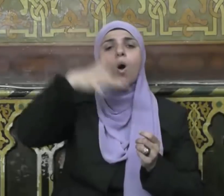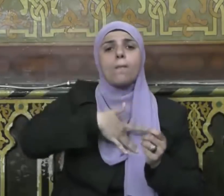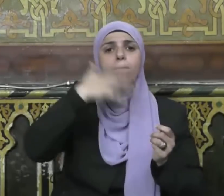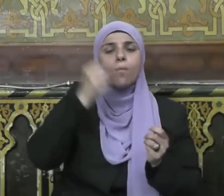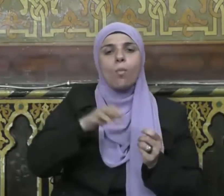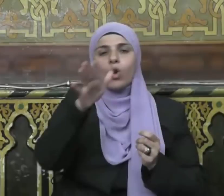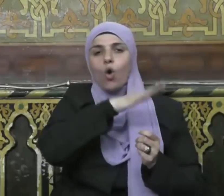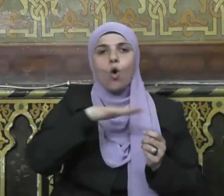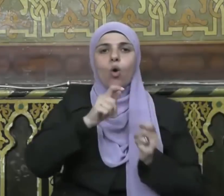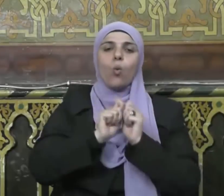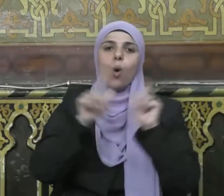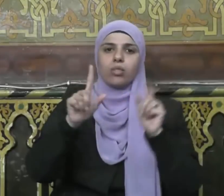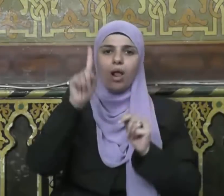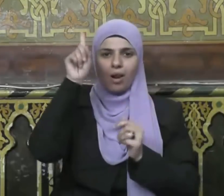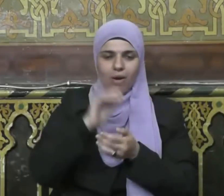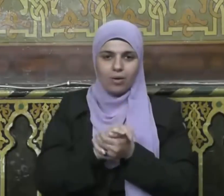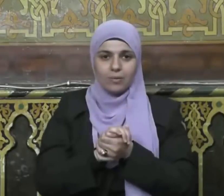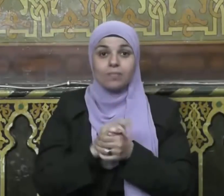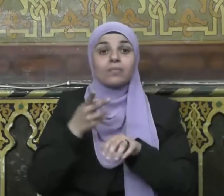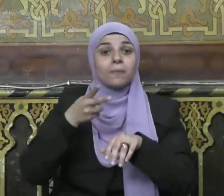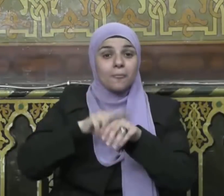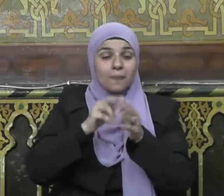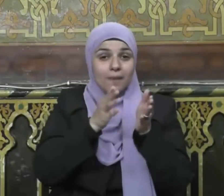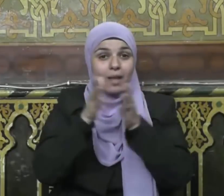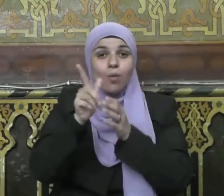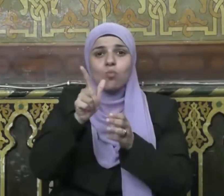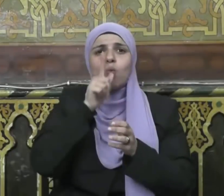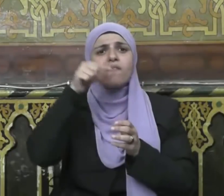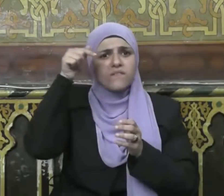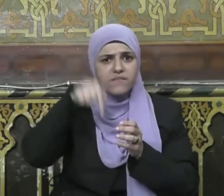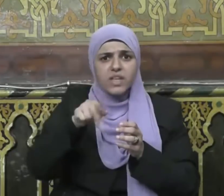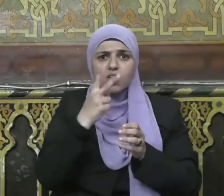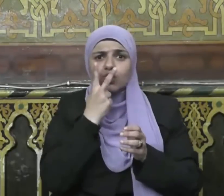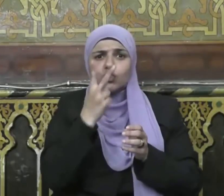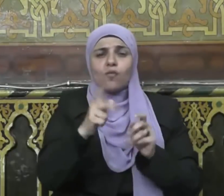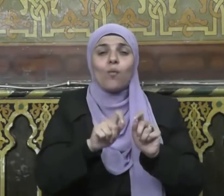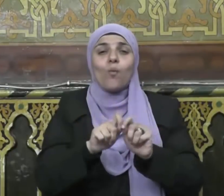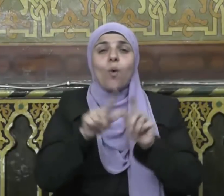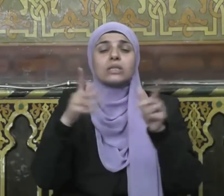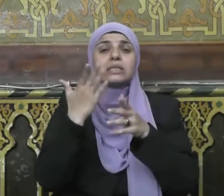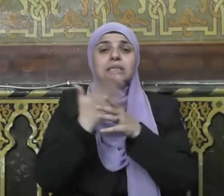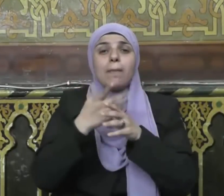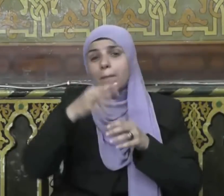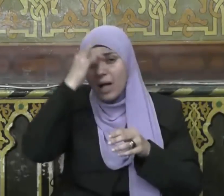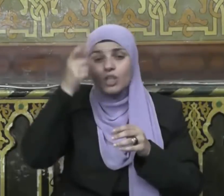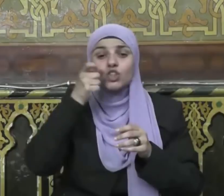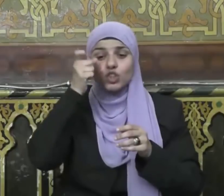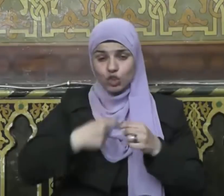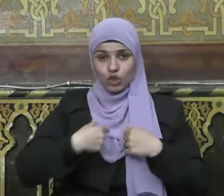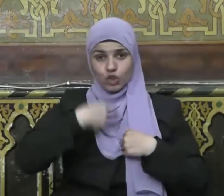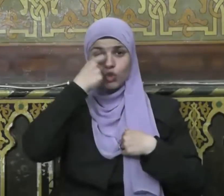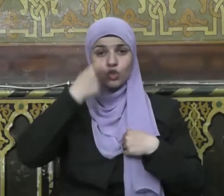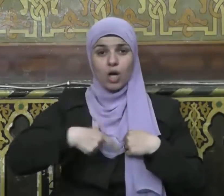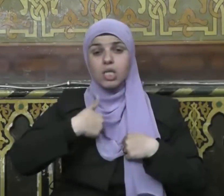وسلم ثلاث لا ترد دعوتهم الإمام العادل والصائم حين يفطر